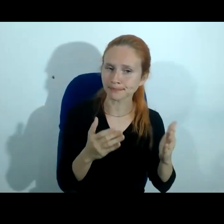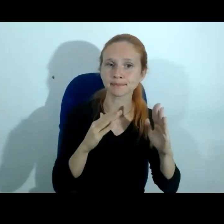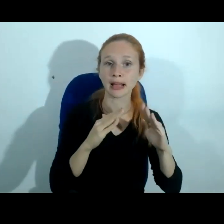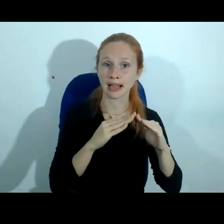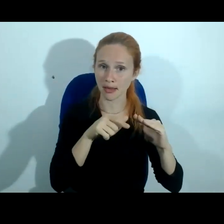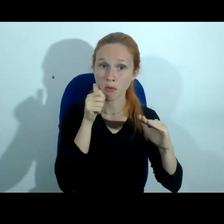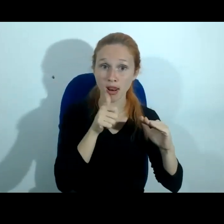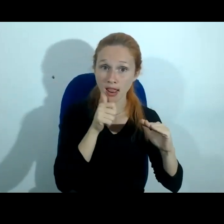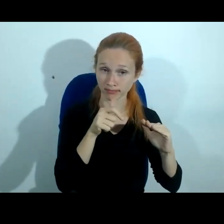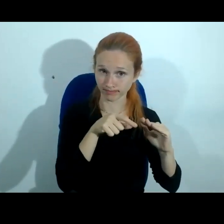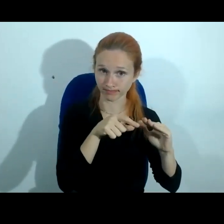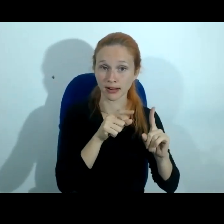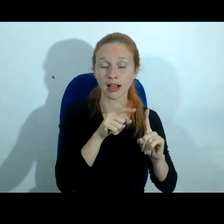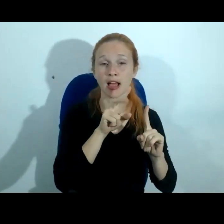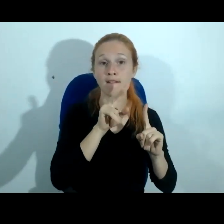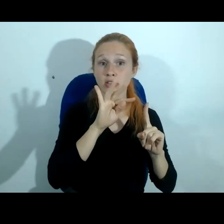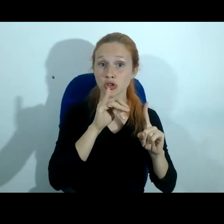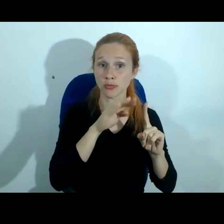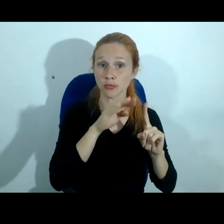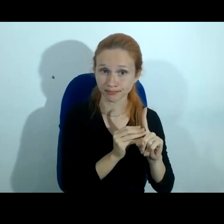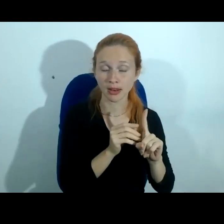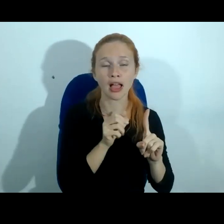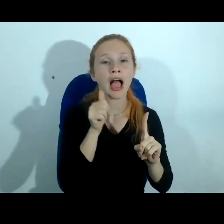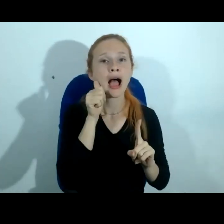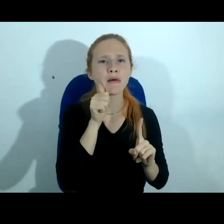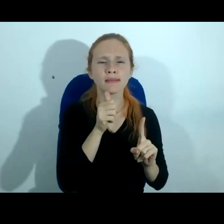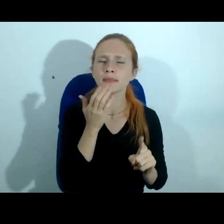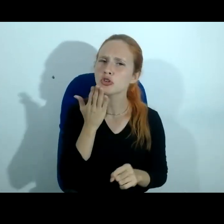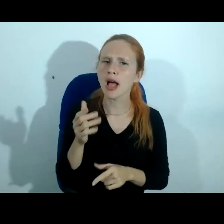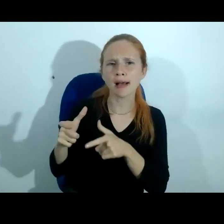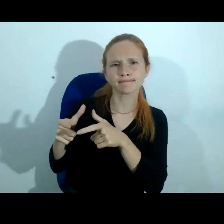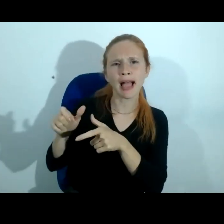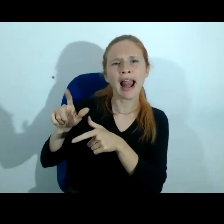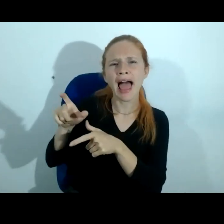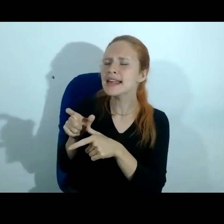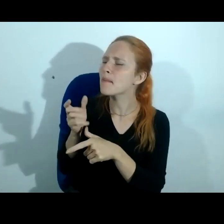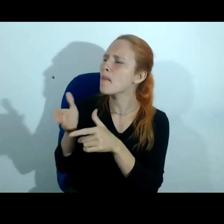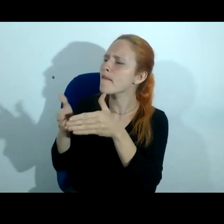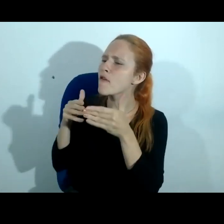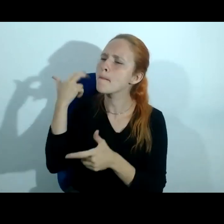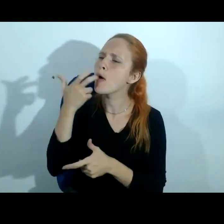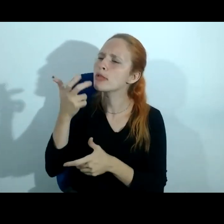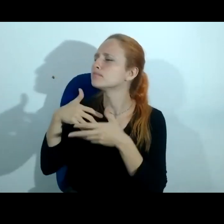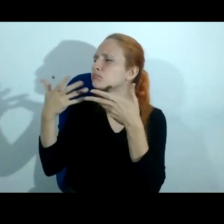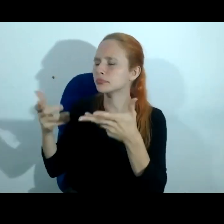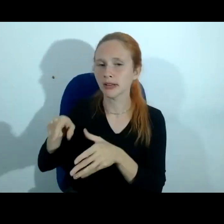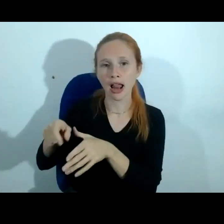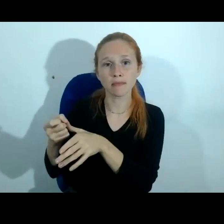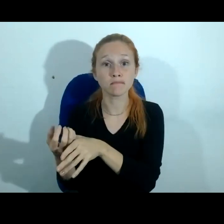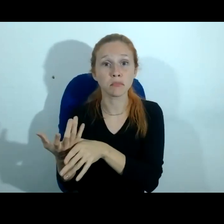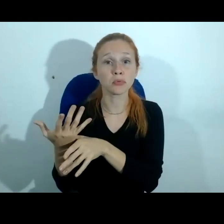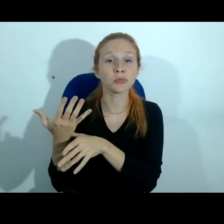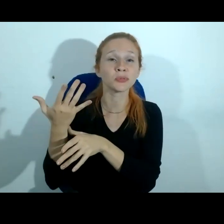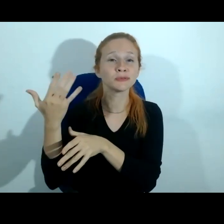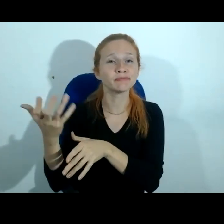ela então pede para a Alexa tocar uma música e quando ela pede aciona a Alexa para tocar uma música